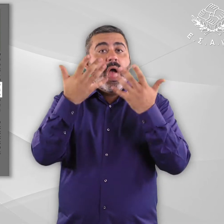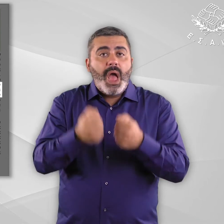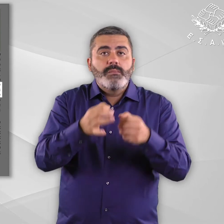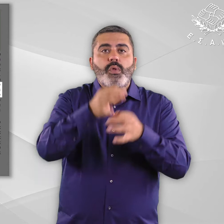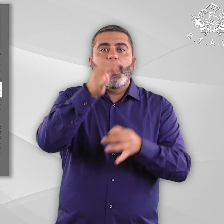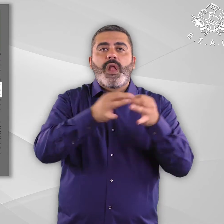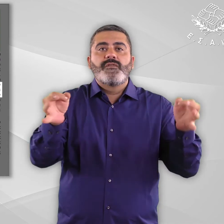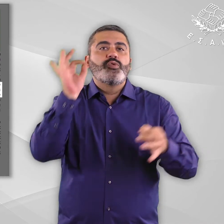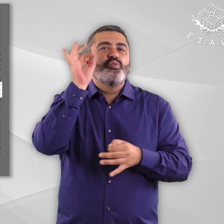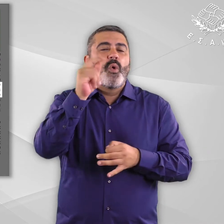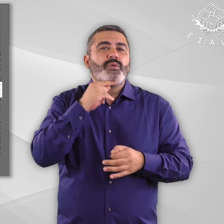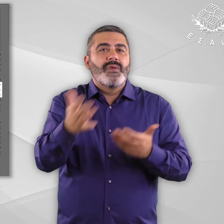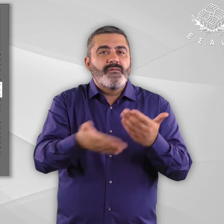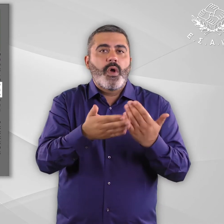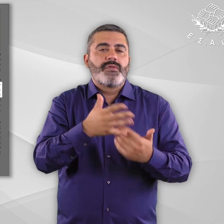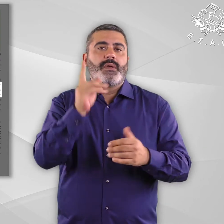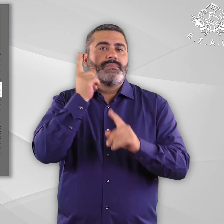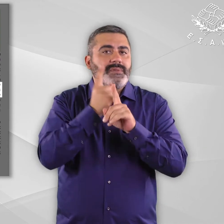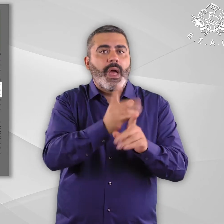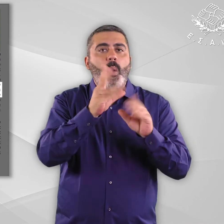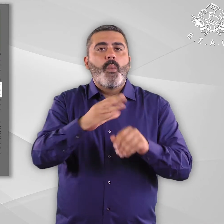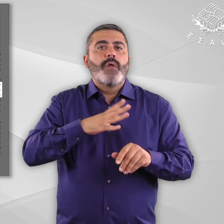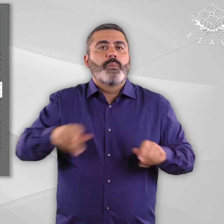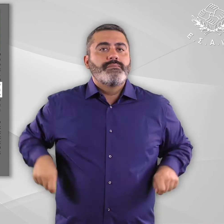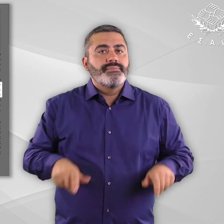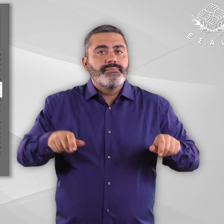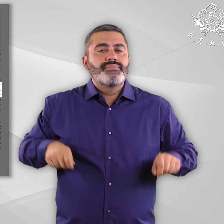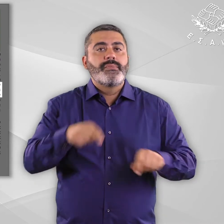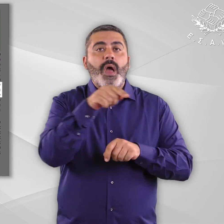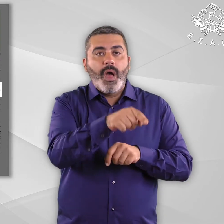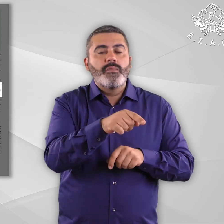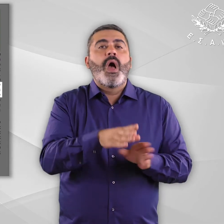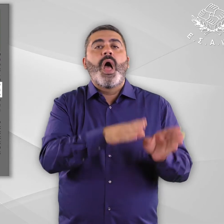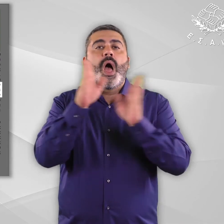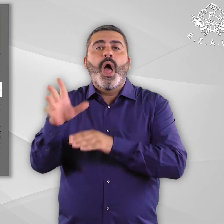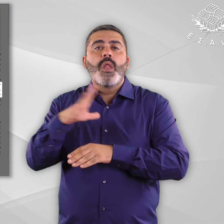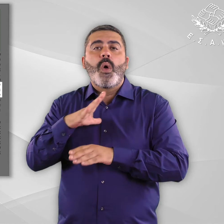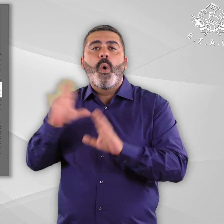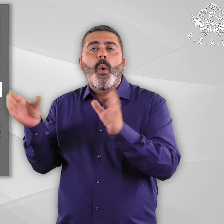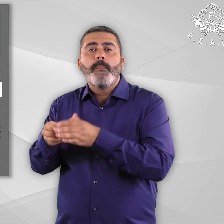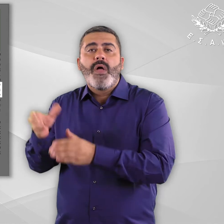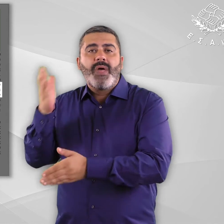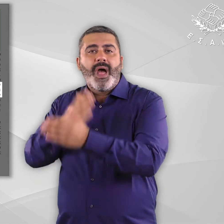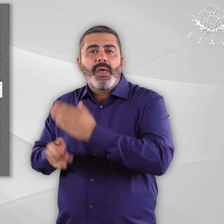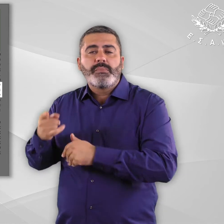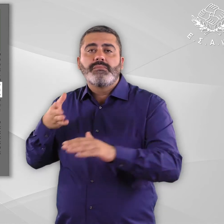να εξυπηρετήσουν τις ανάγκες ατόμων με κινητικά προβλήματα, υπάρχουν κατηγορίες αναπηρίας που δεν έχουν πρόσβαση σε αρκετές